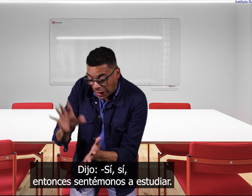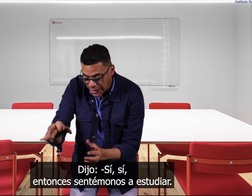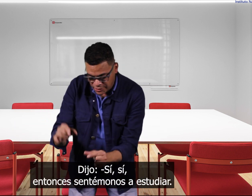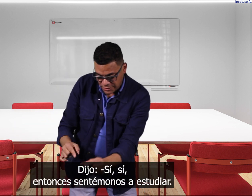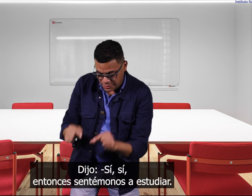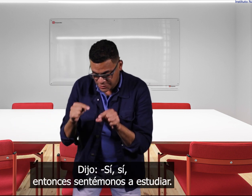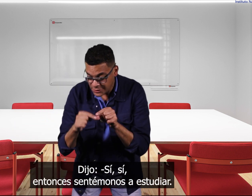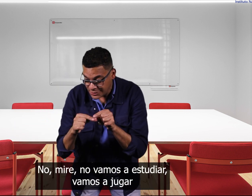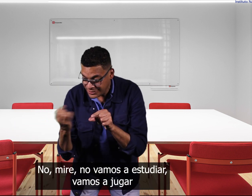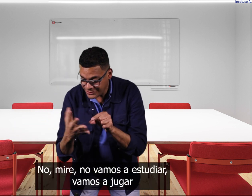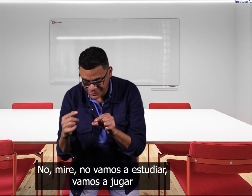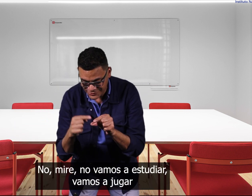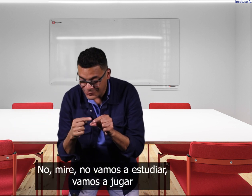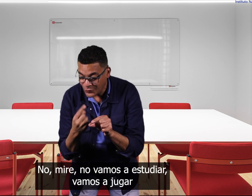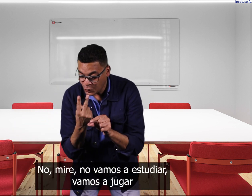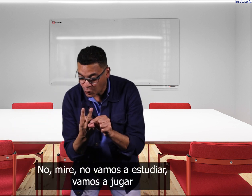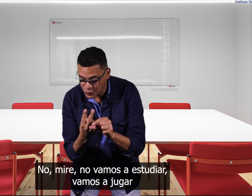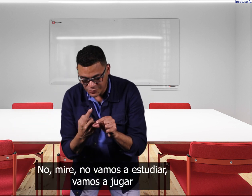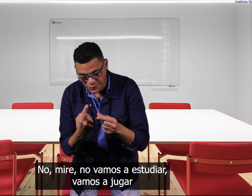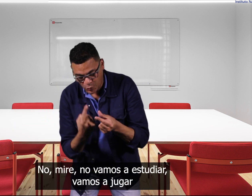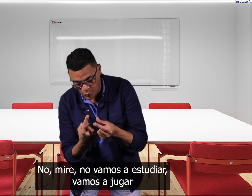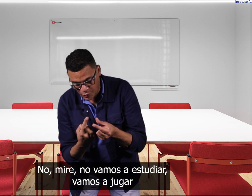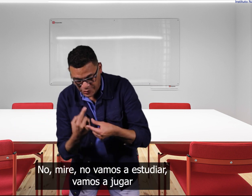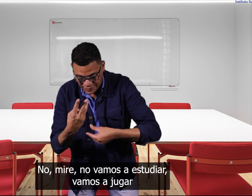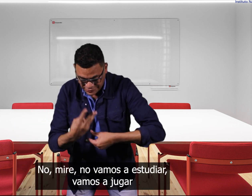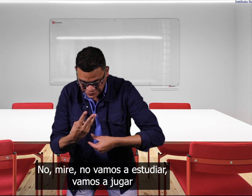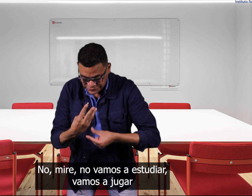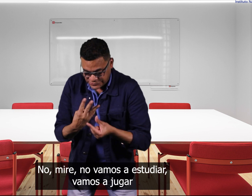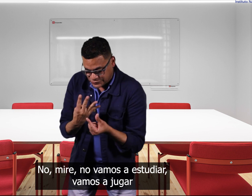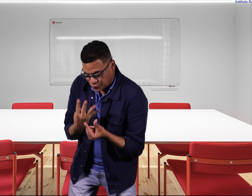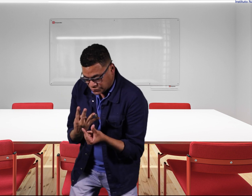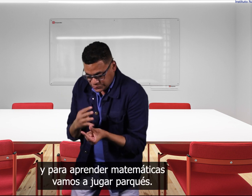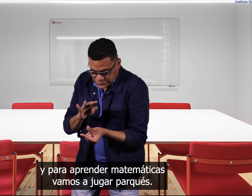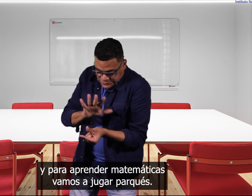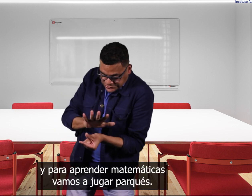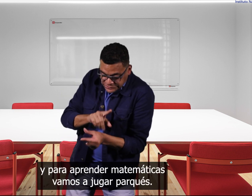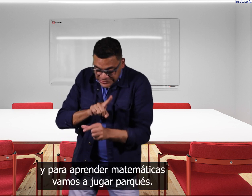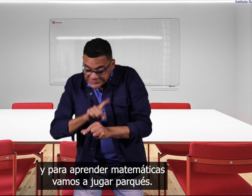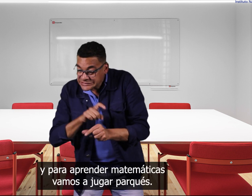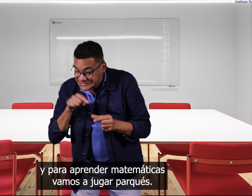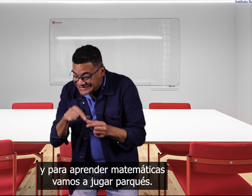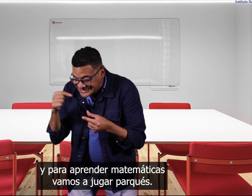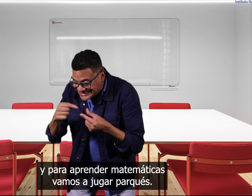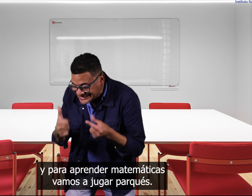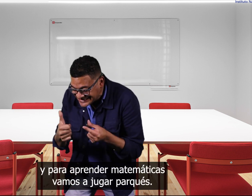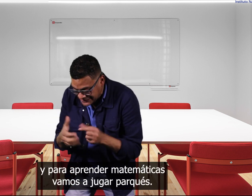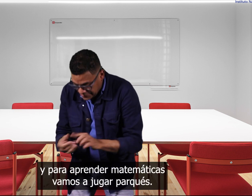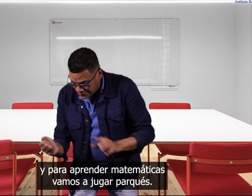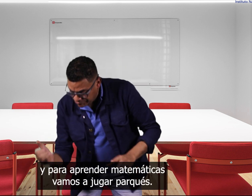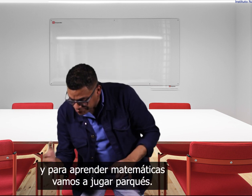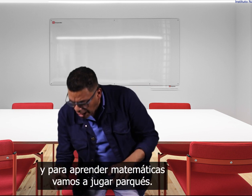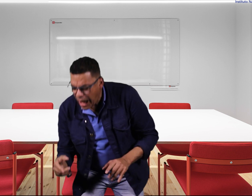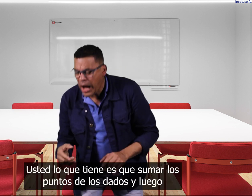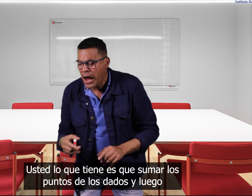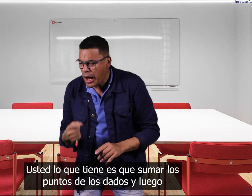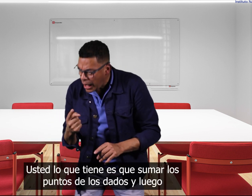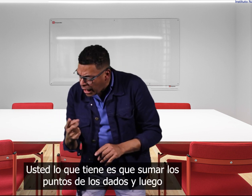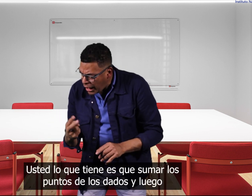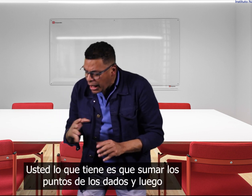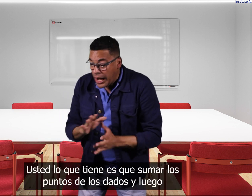sentémonos a estudiar no me no vamos a estudiar vamos a jugar y para aprender matemáticas vamos a jugar parques usted lo que tiene es